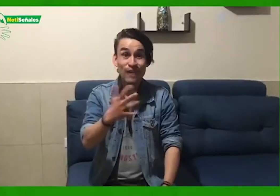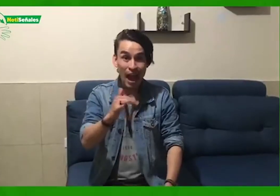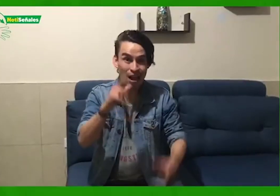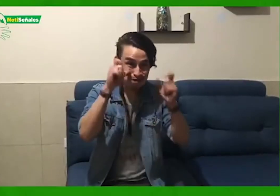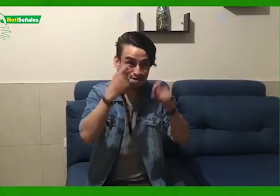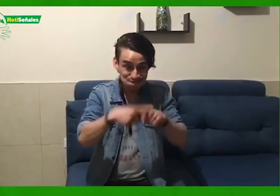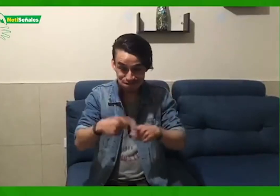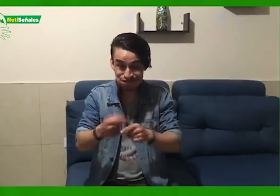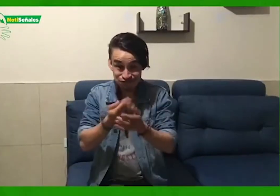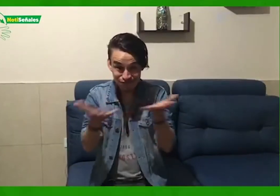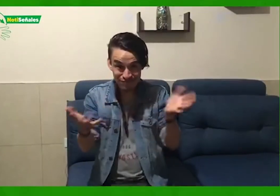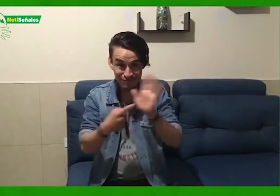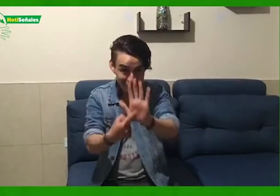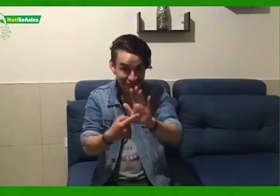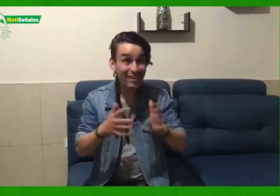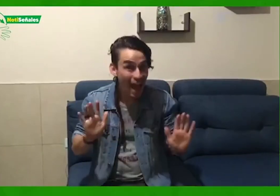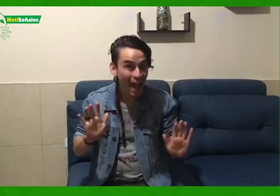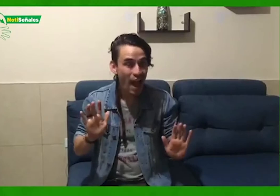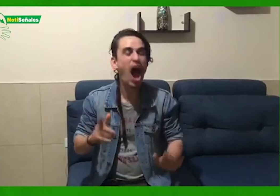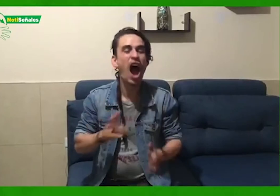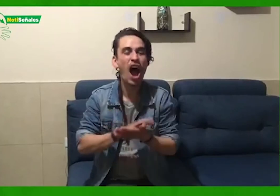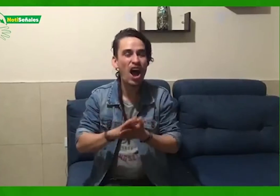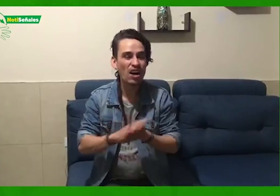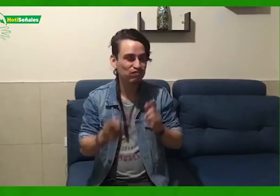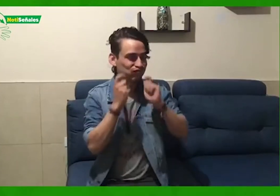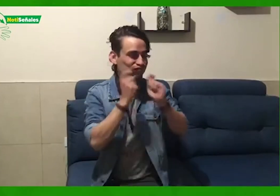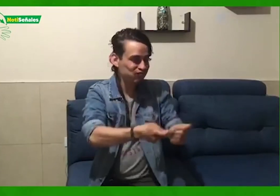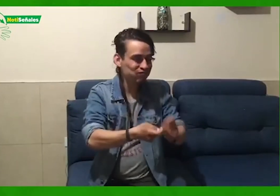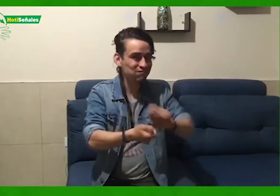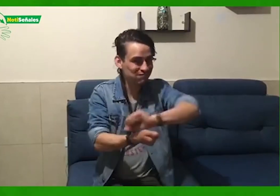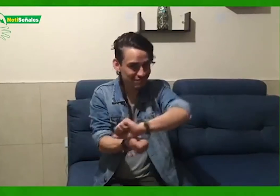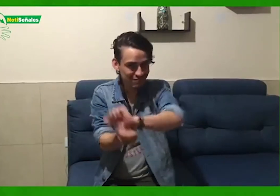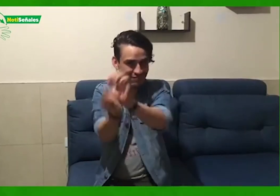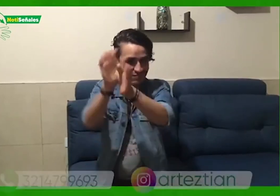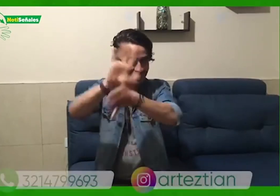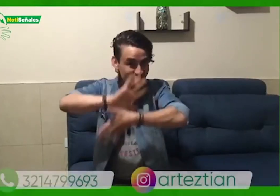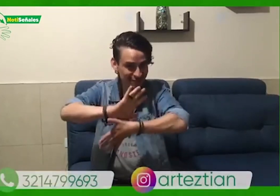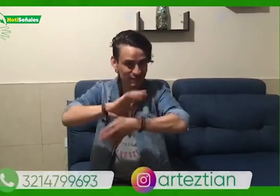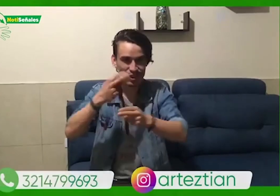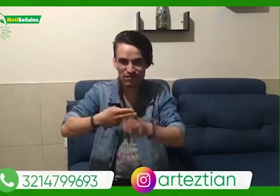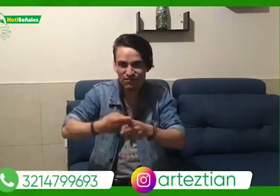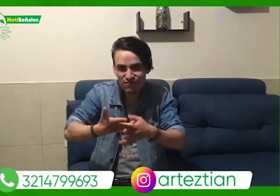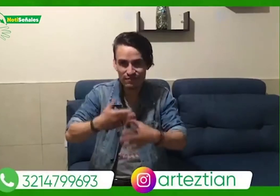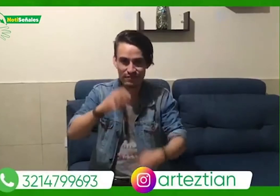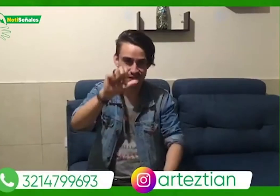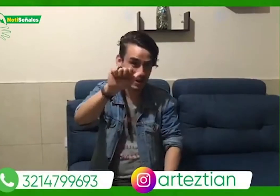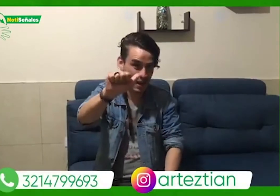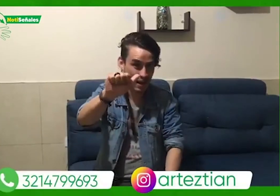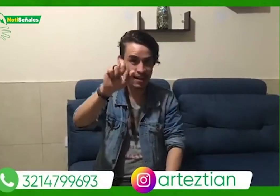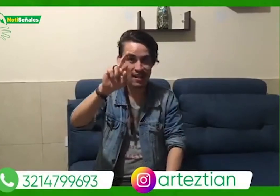pudieron ver mis productos mi emprendimiento tiene esta seña se llama artextian